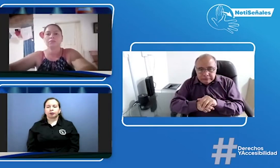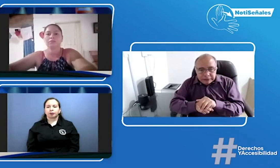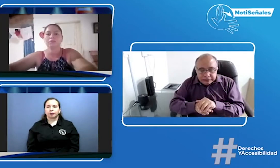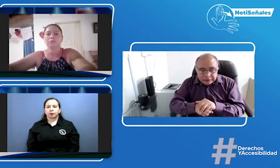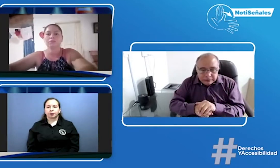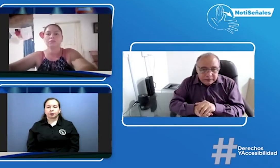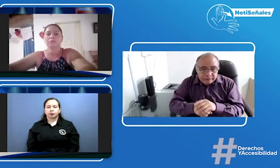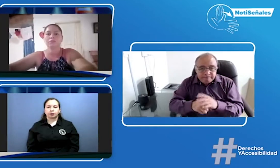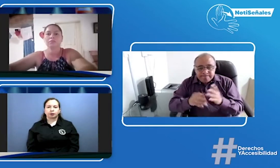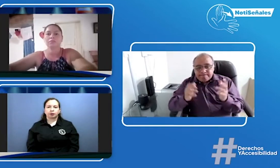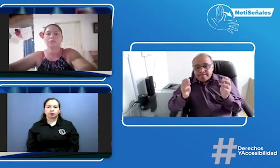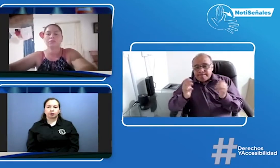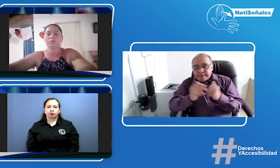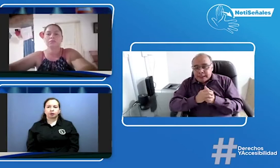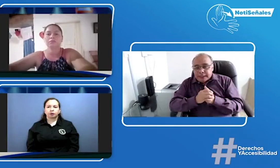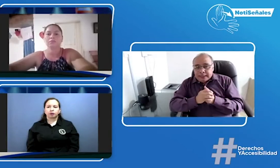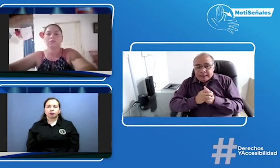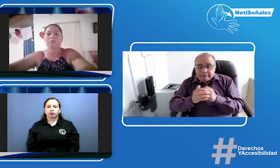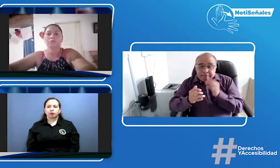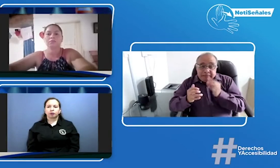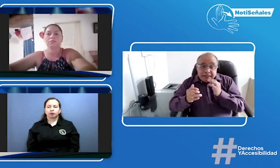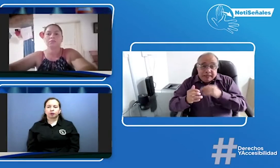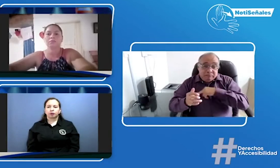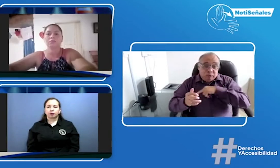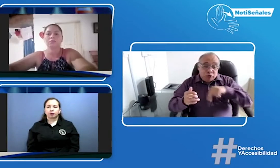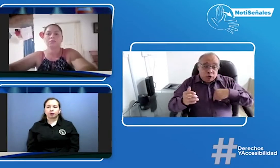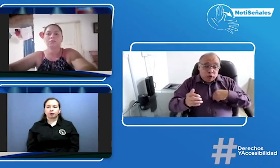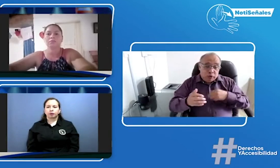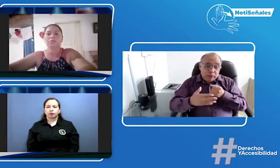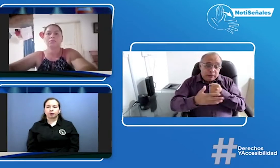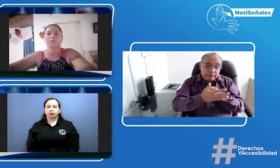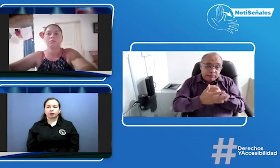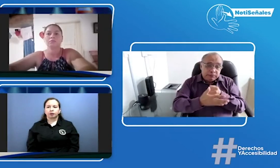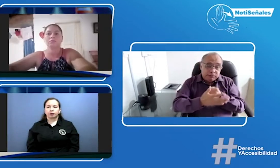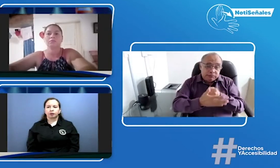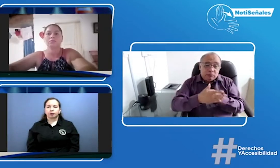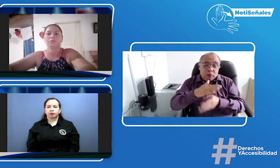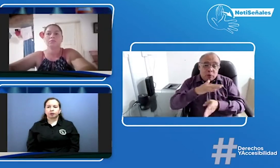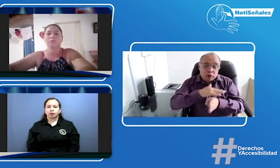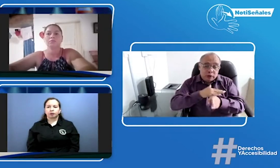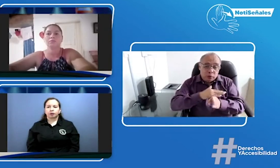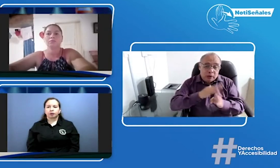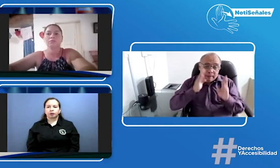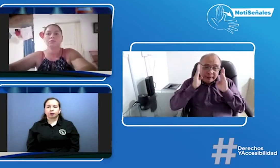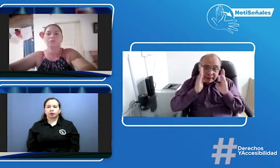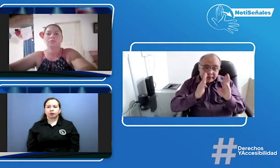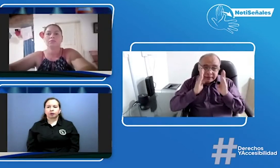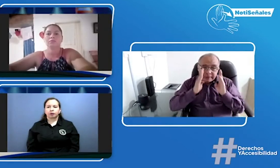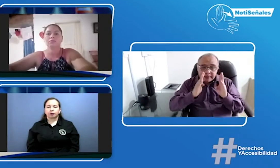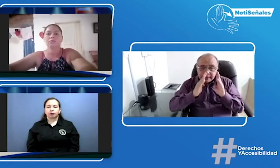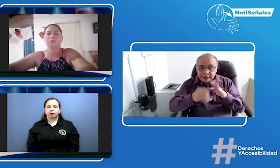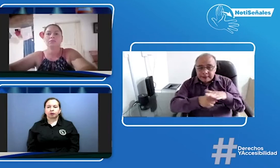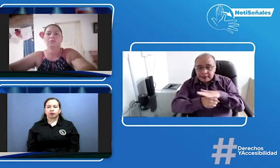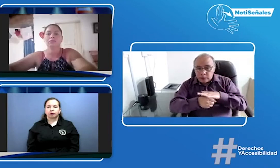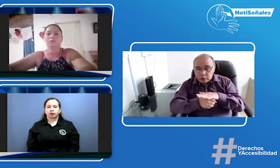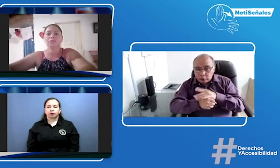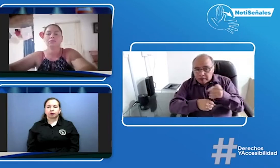educación de manera igualitaria es algo complicado nosotros vamos a hacer ese proceso de incidencia también